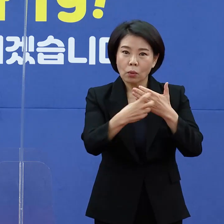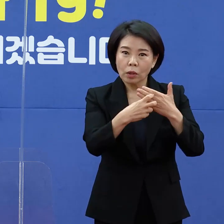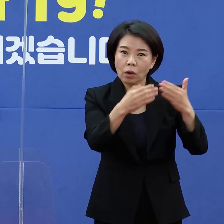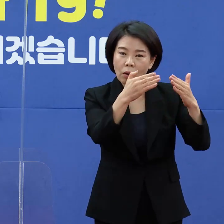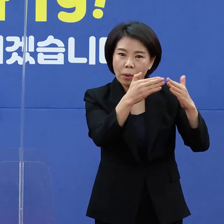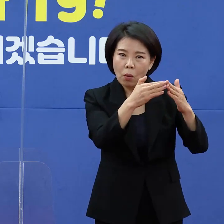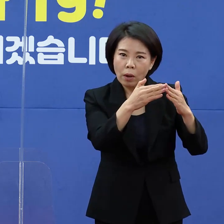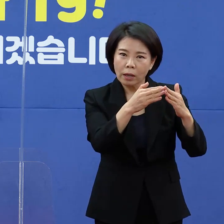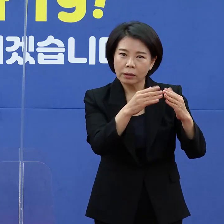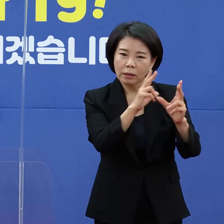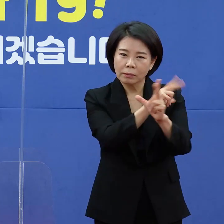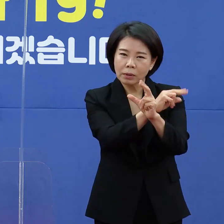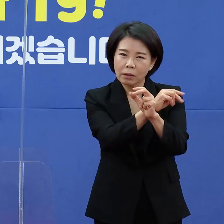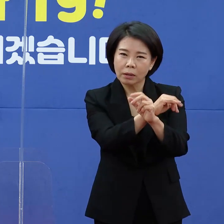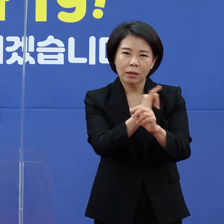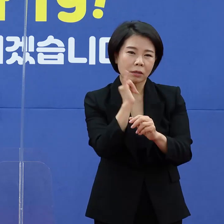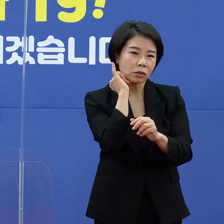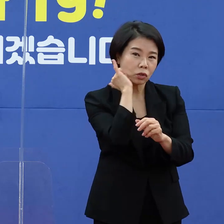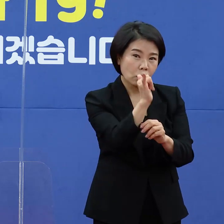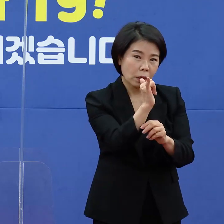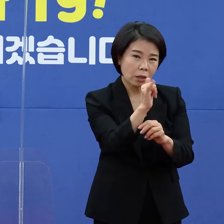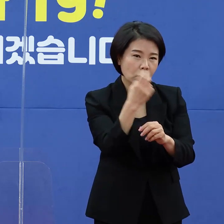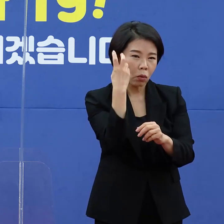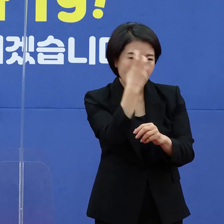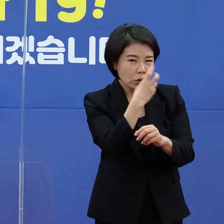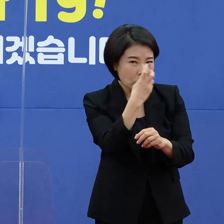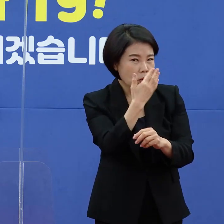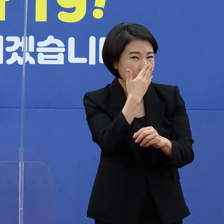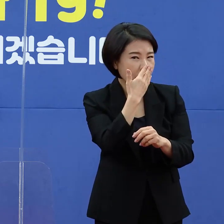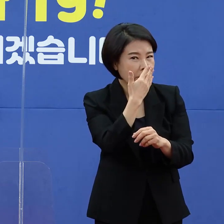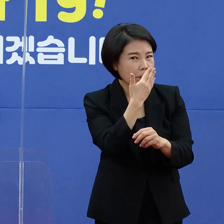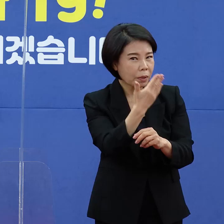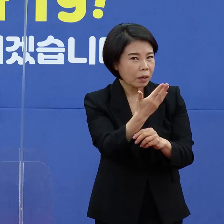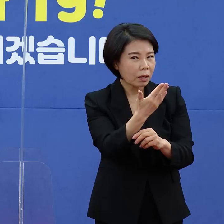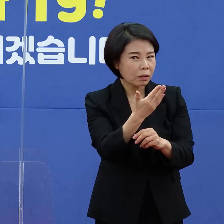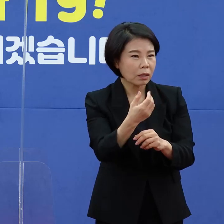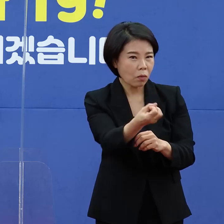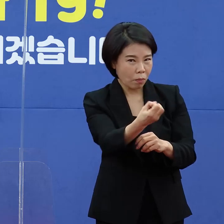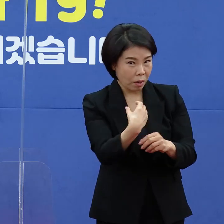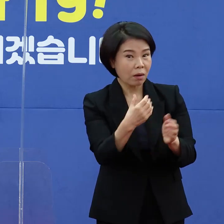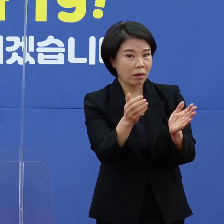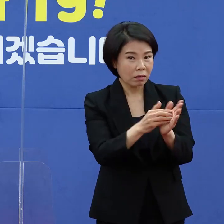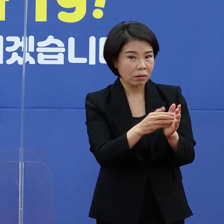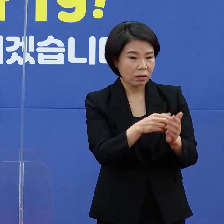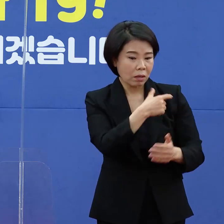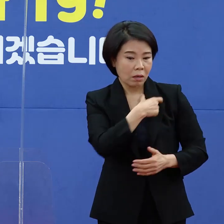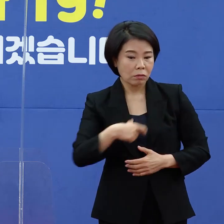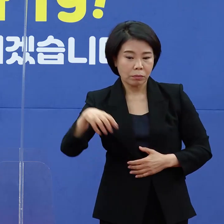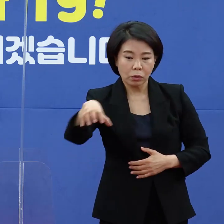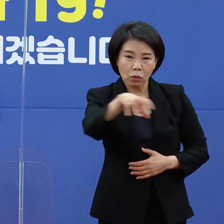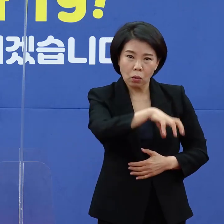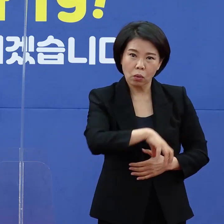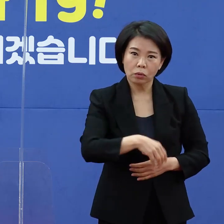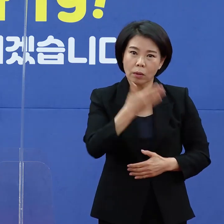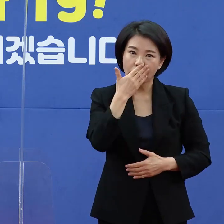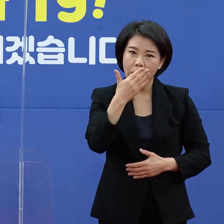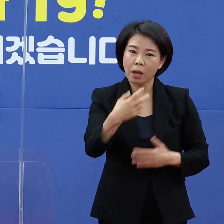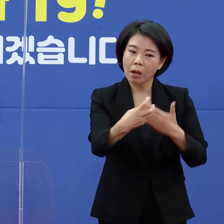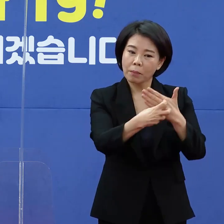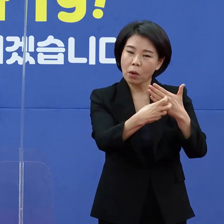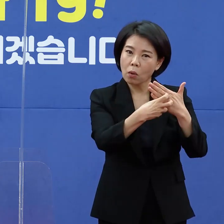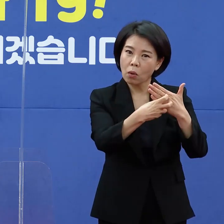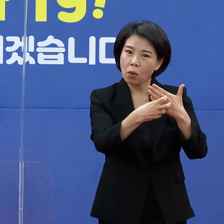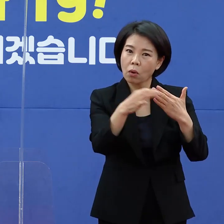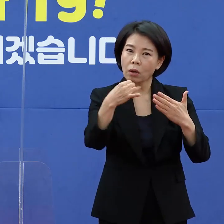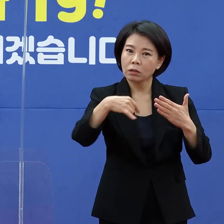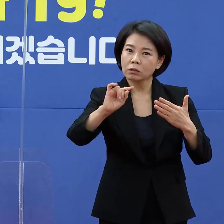비대면 전환 처방과 진료들이 가능하다고 하셨는데요. 음면 지향이 겨우 가능한 병원이